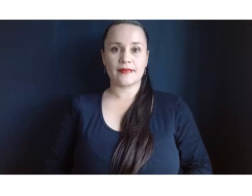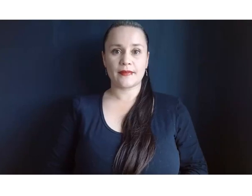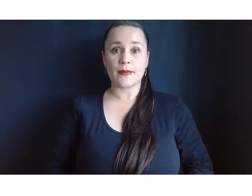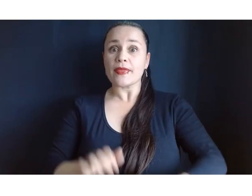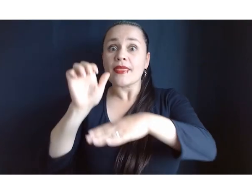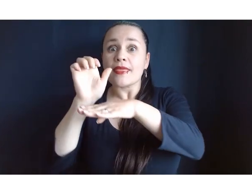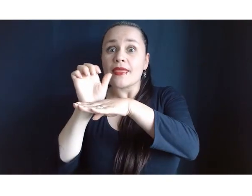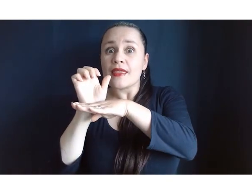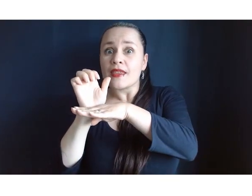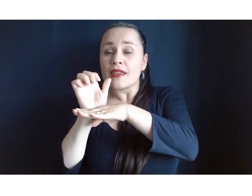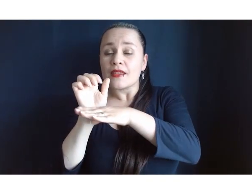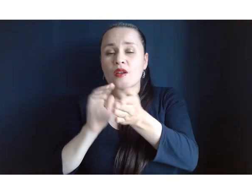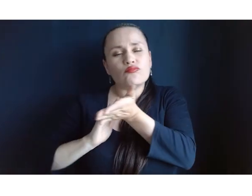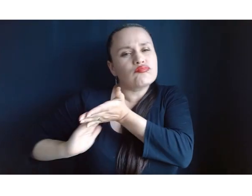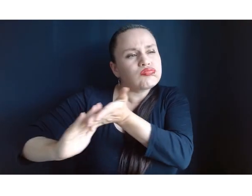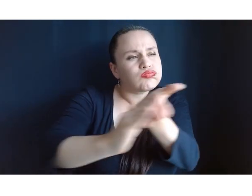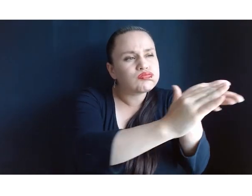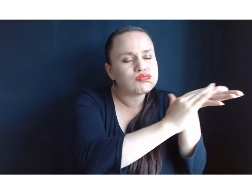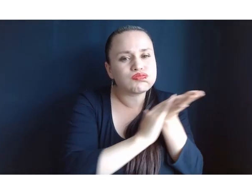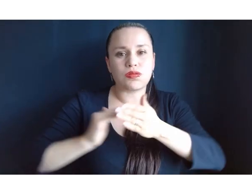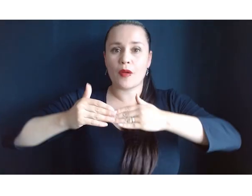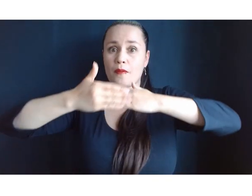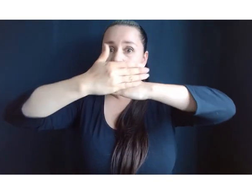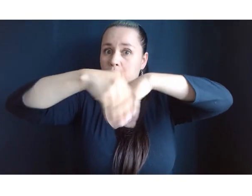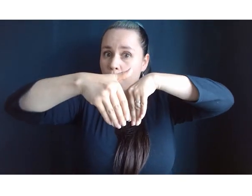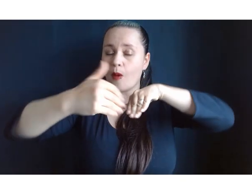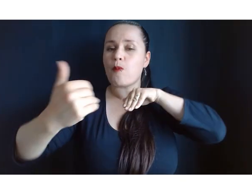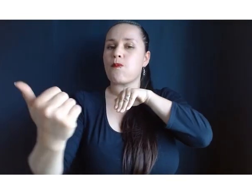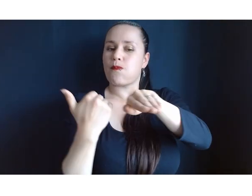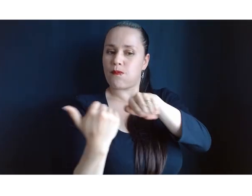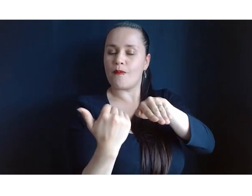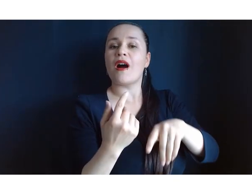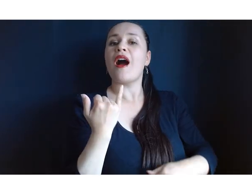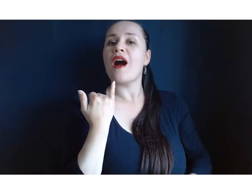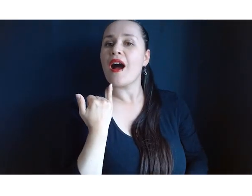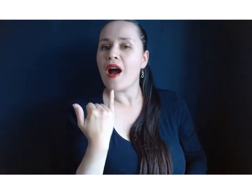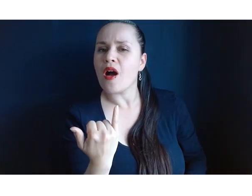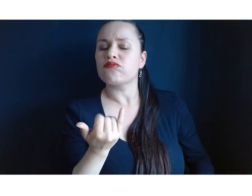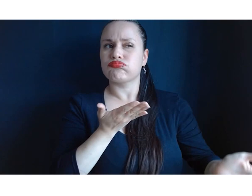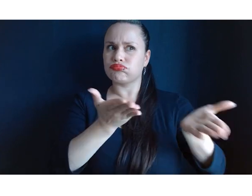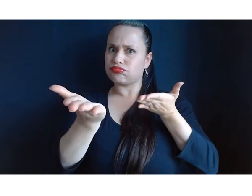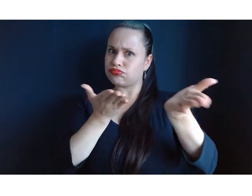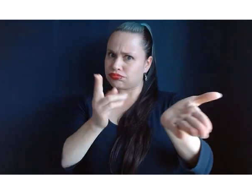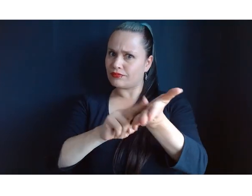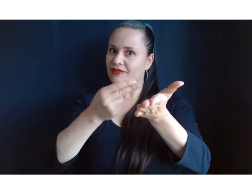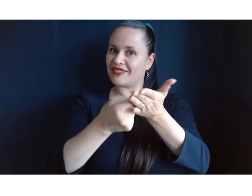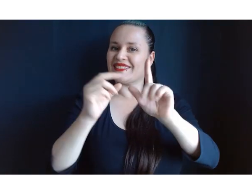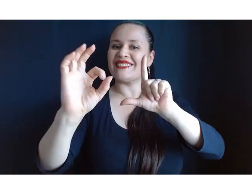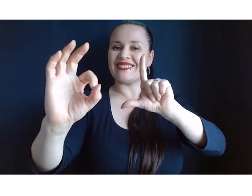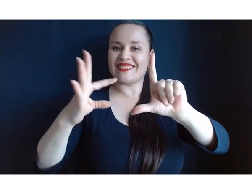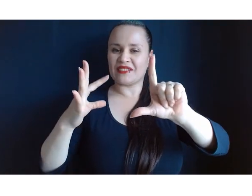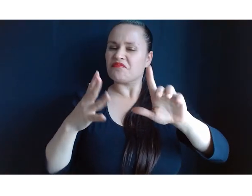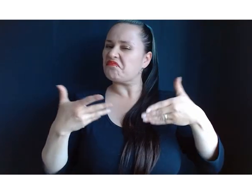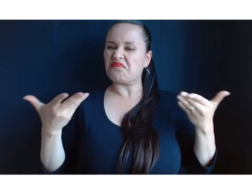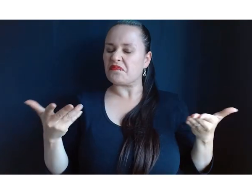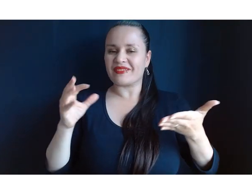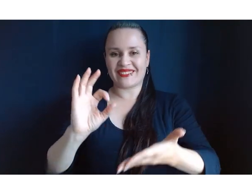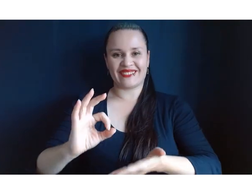La unidad de mantenimiento vial cuenta con servicio de interpretación virtual, SERVIR, para